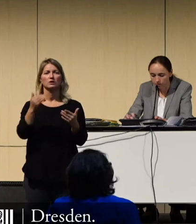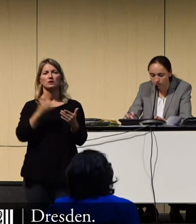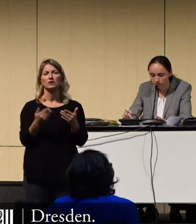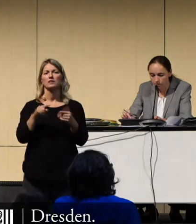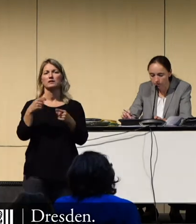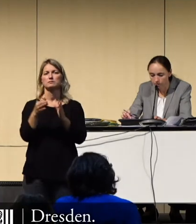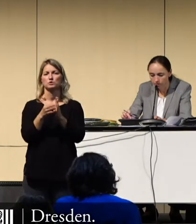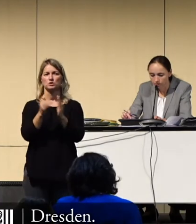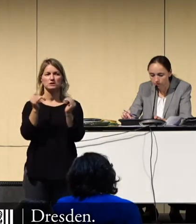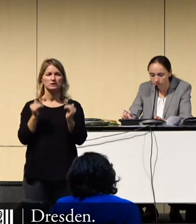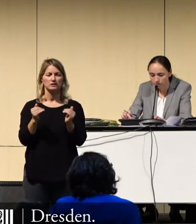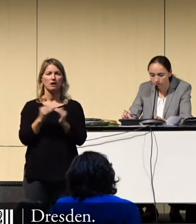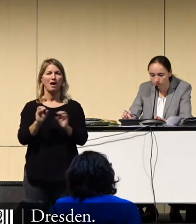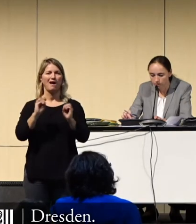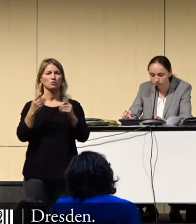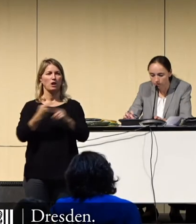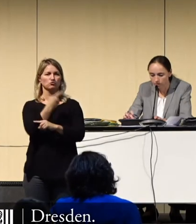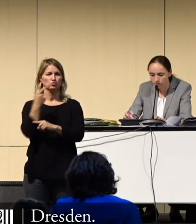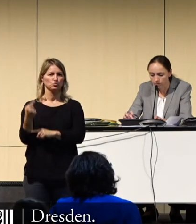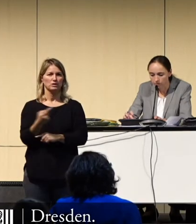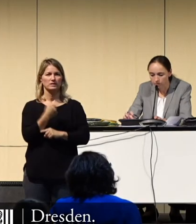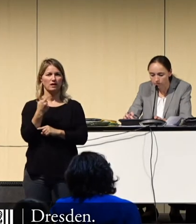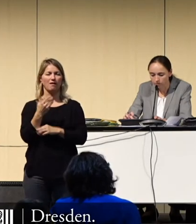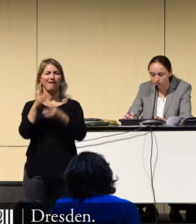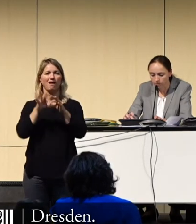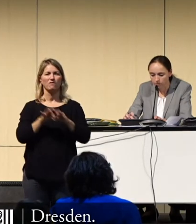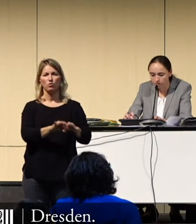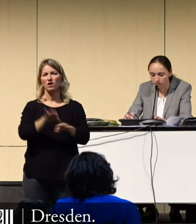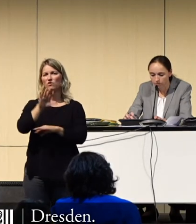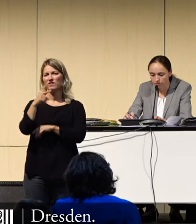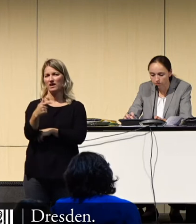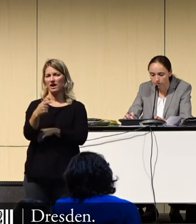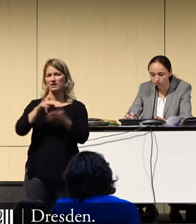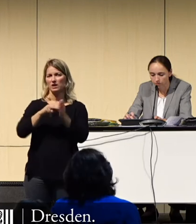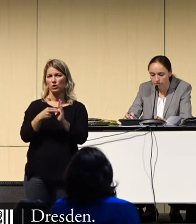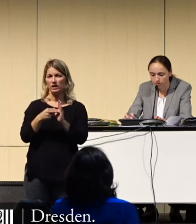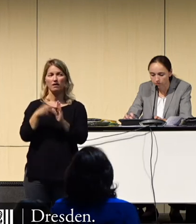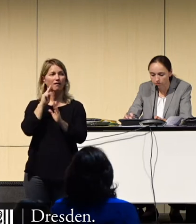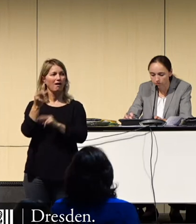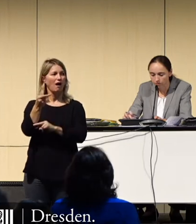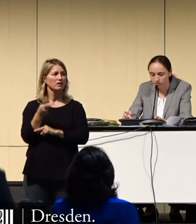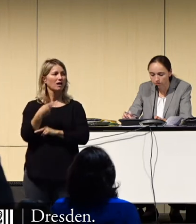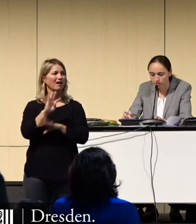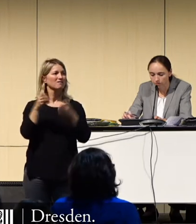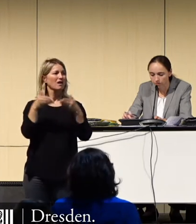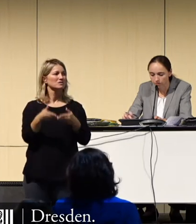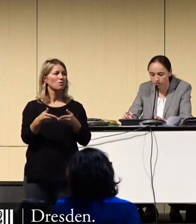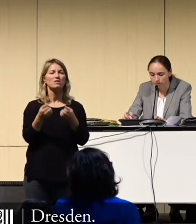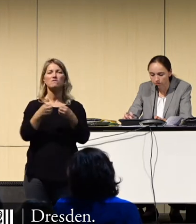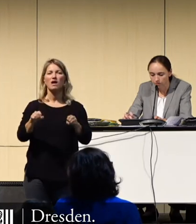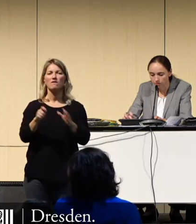Beikommen, aktuelle Stunde, Einführung der 5G-Technologie in Dresden. Einreicher ist die Fraktion Freie Wähler